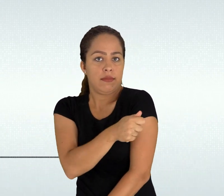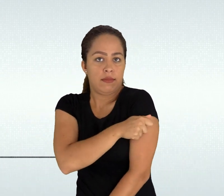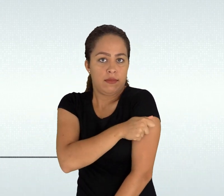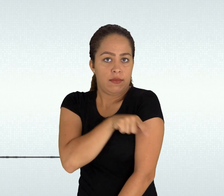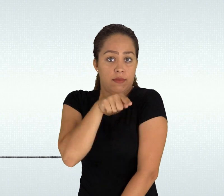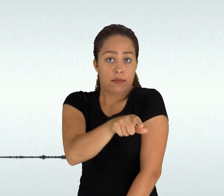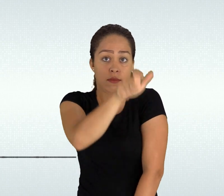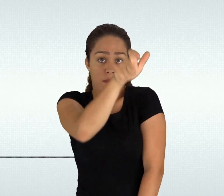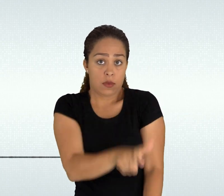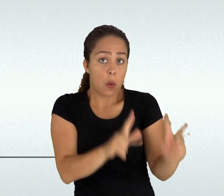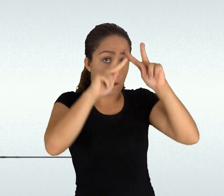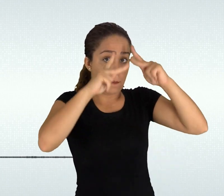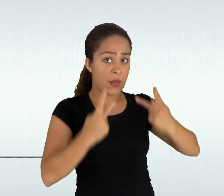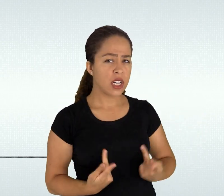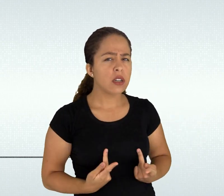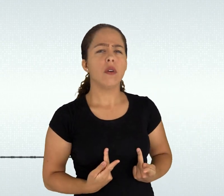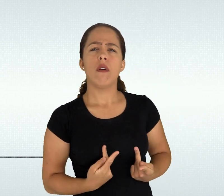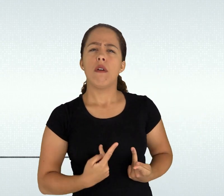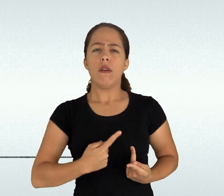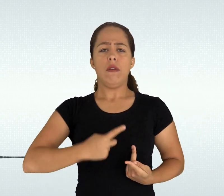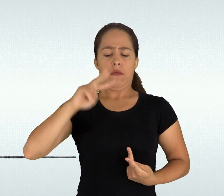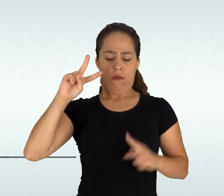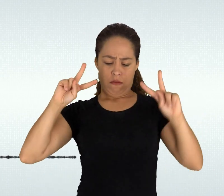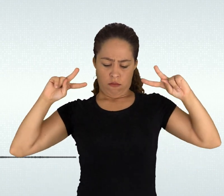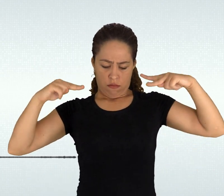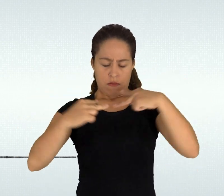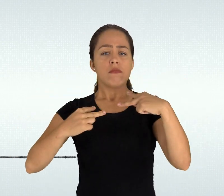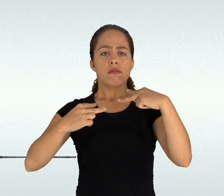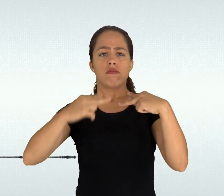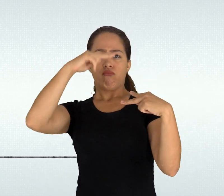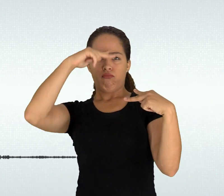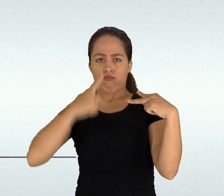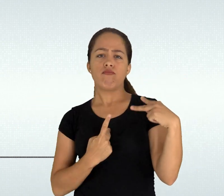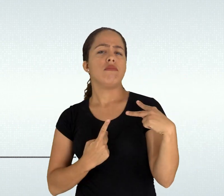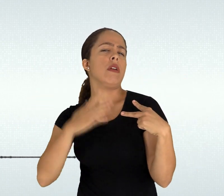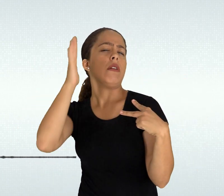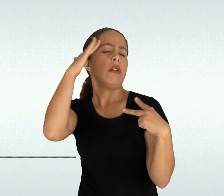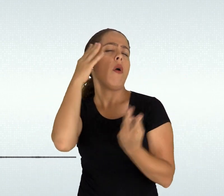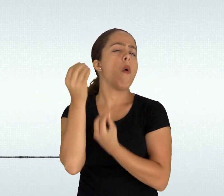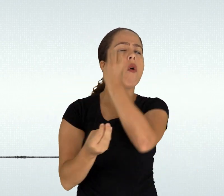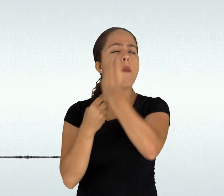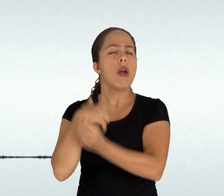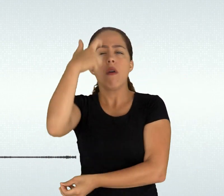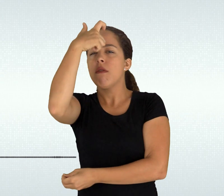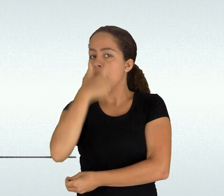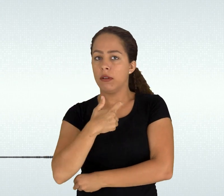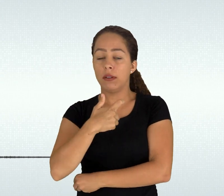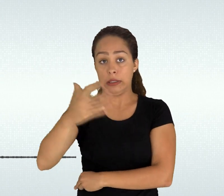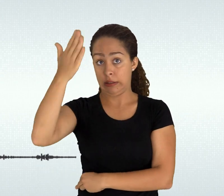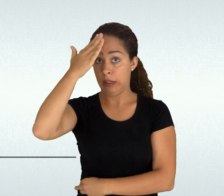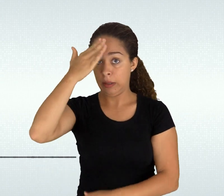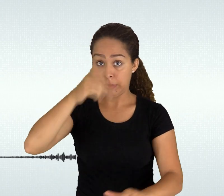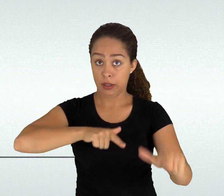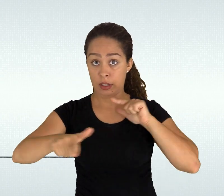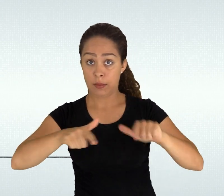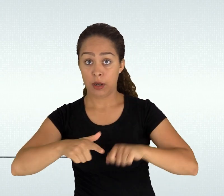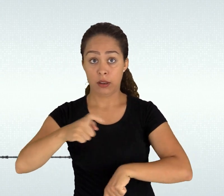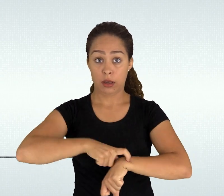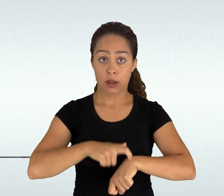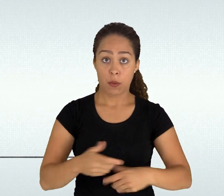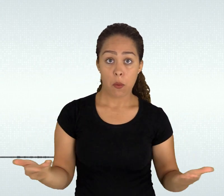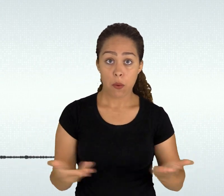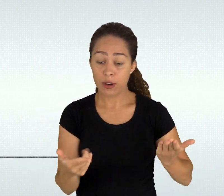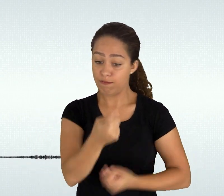trabalho como princípio produtor e transformador de nossa realidade para englobar os conhecimentos científicos,